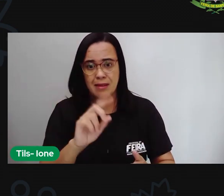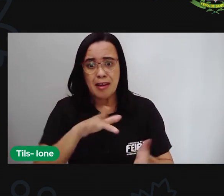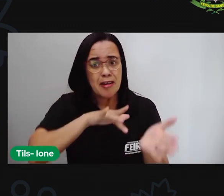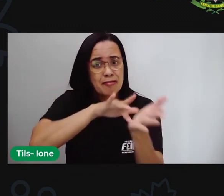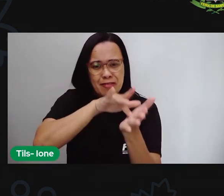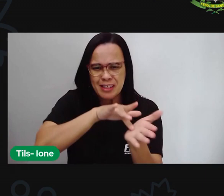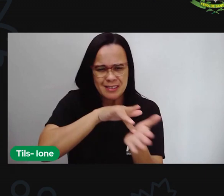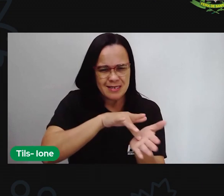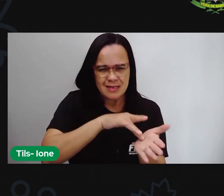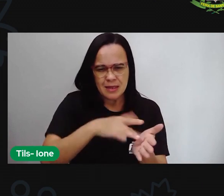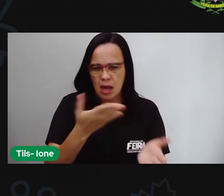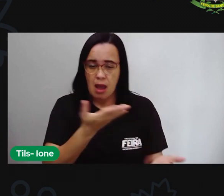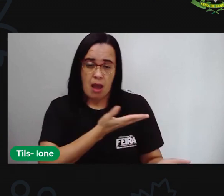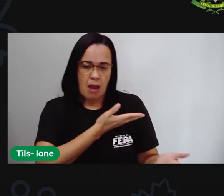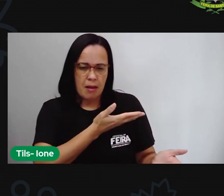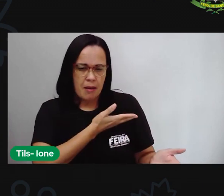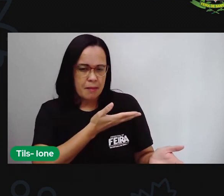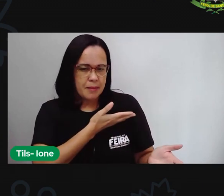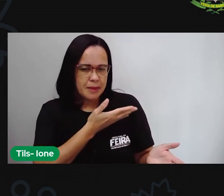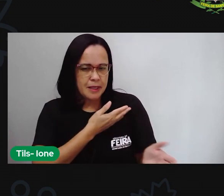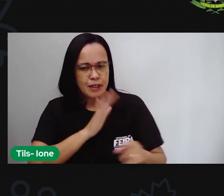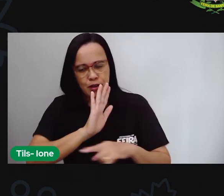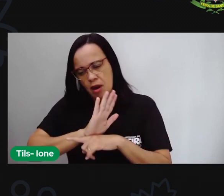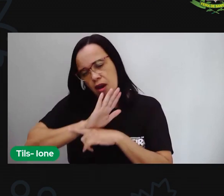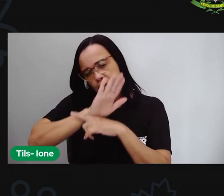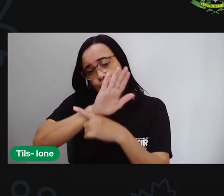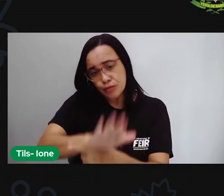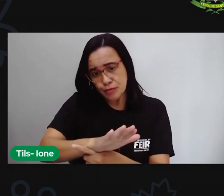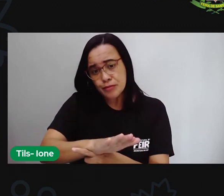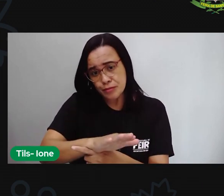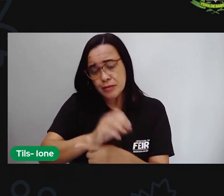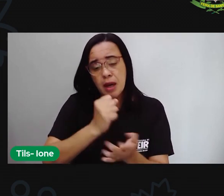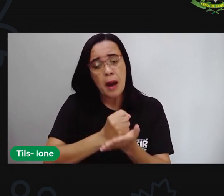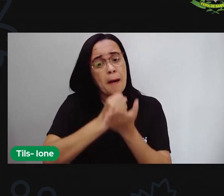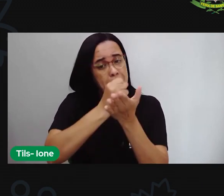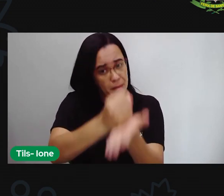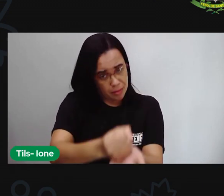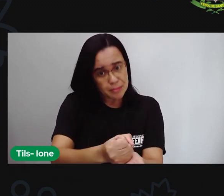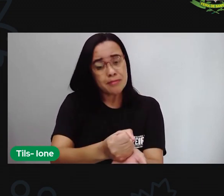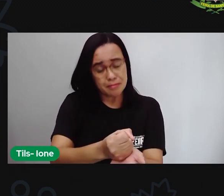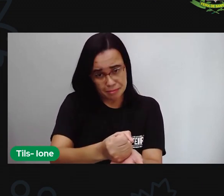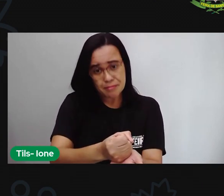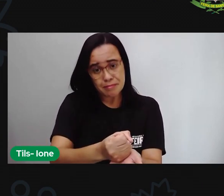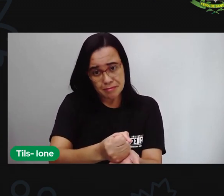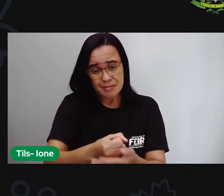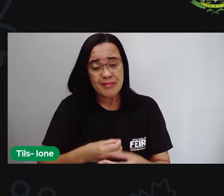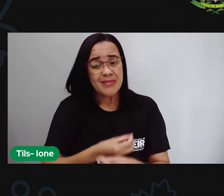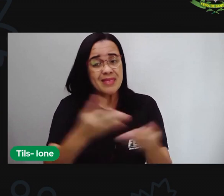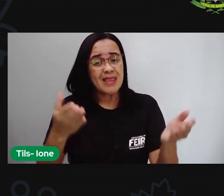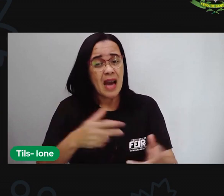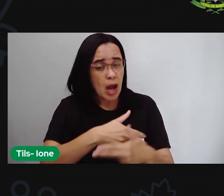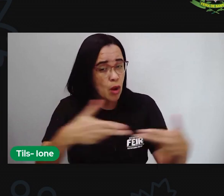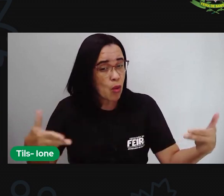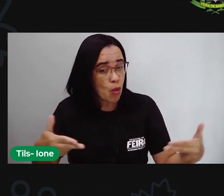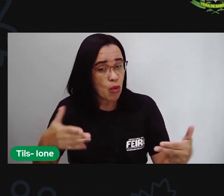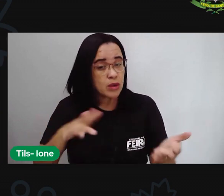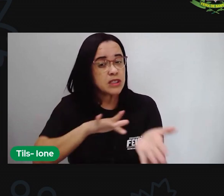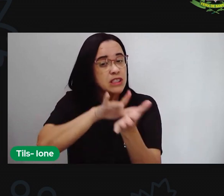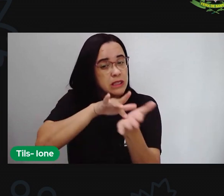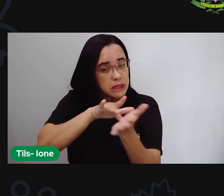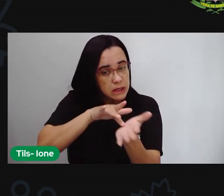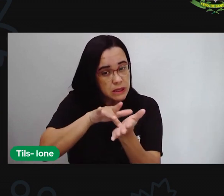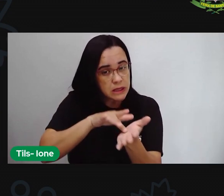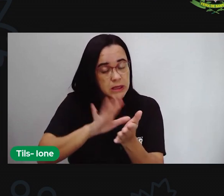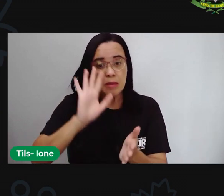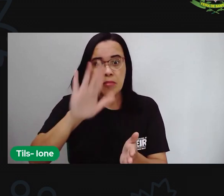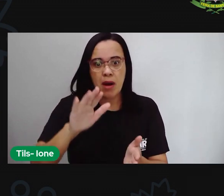seu amigo ou sua amiga que quer lhe ajudar então vai lhe oferecer alguns benefícios então é importante aí